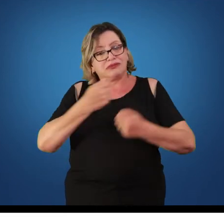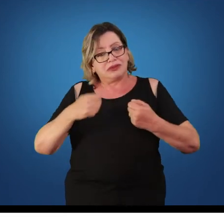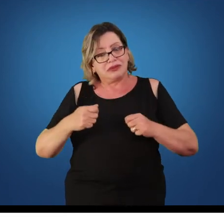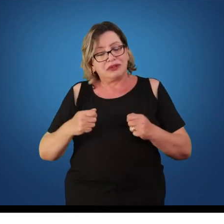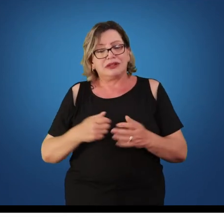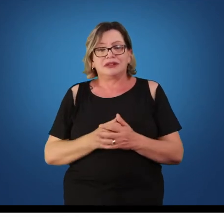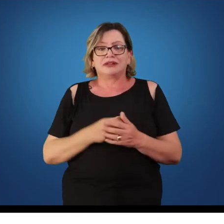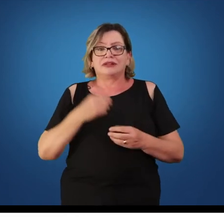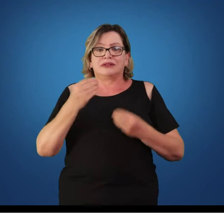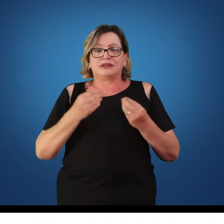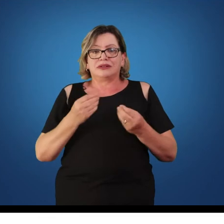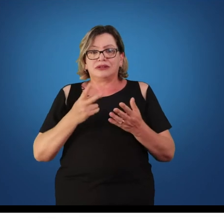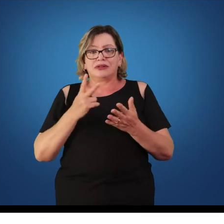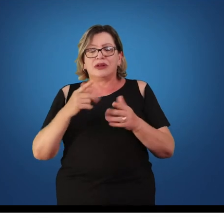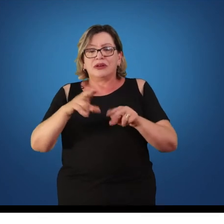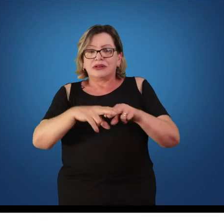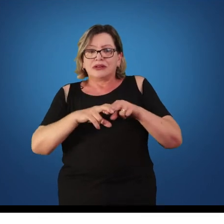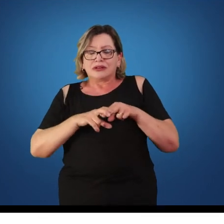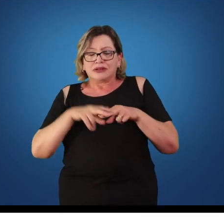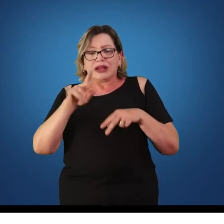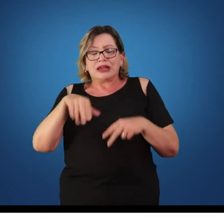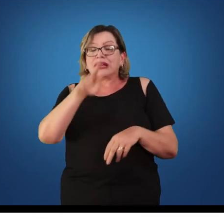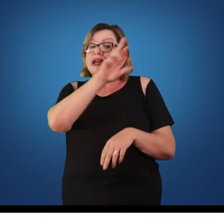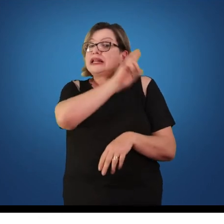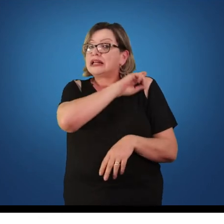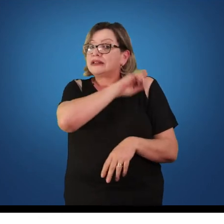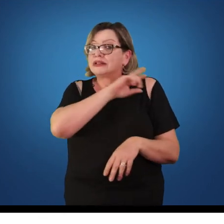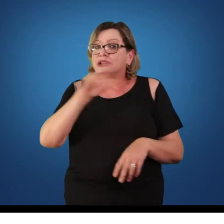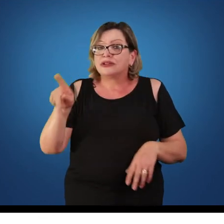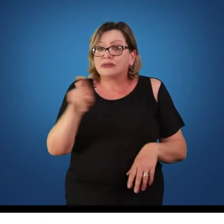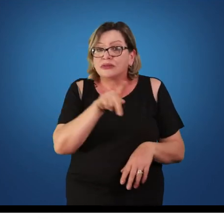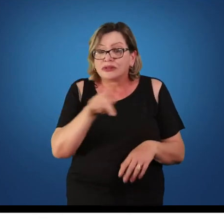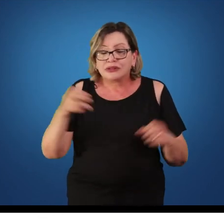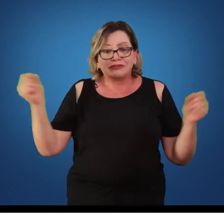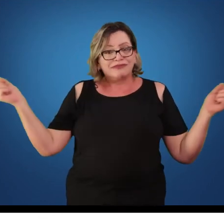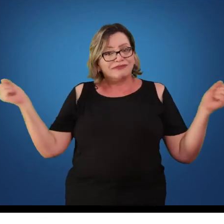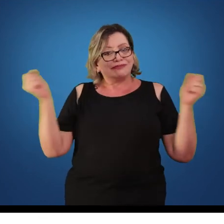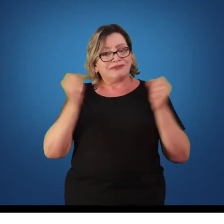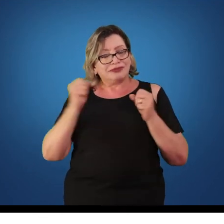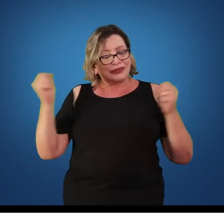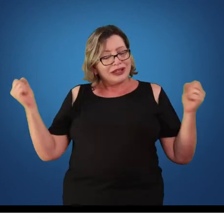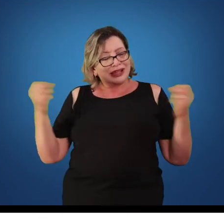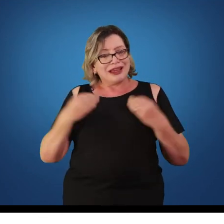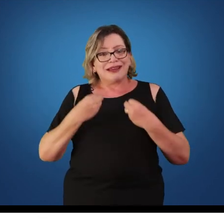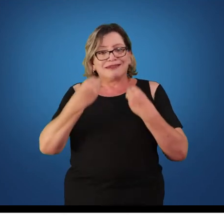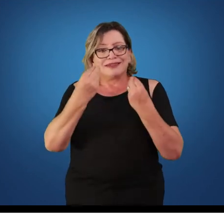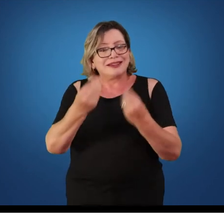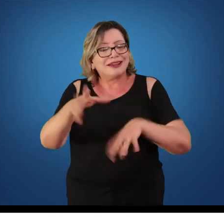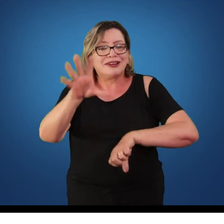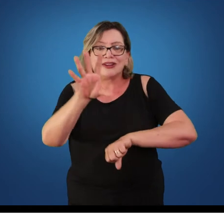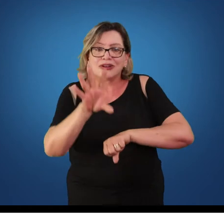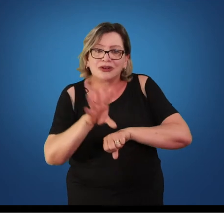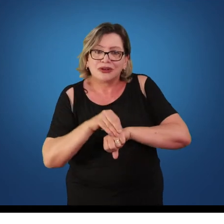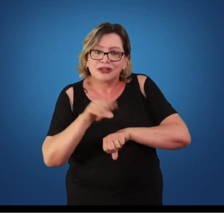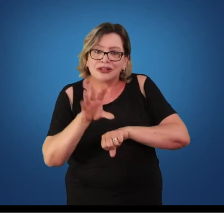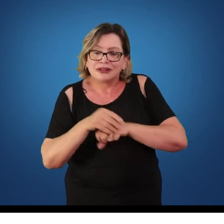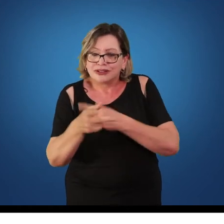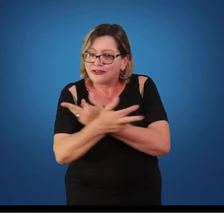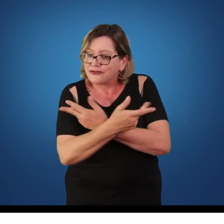um. E esse é o papel do professor de educação física, dar esse conhecimento para o aluno, tanto em relação à ginástica de competição, quanto à própria